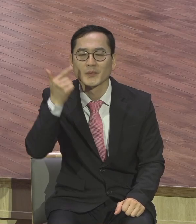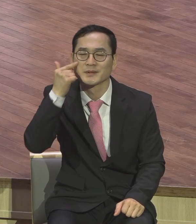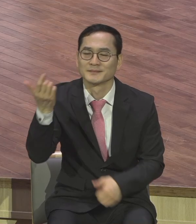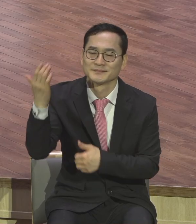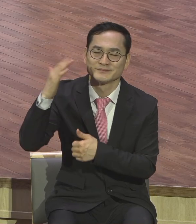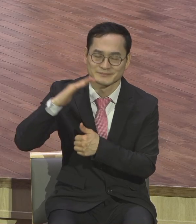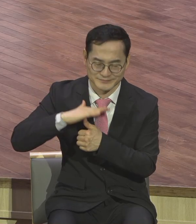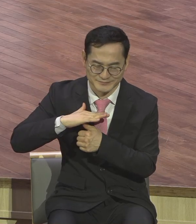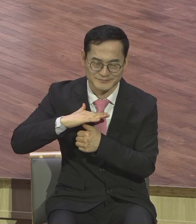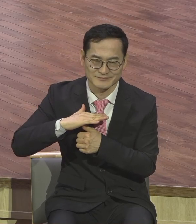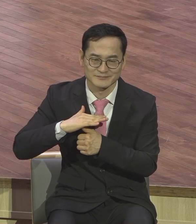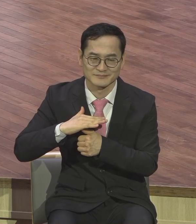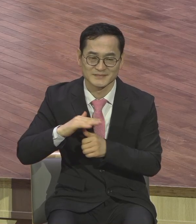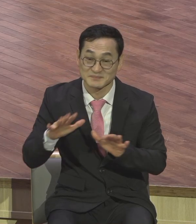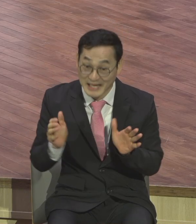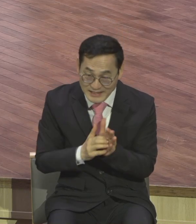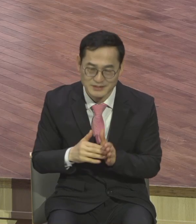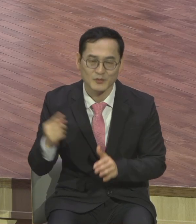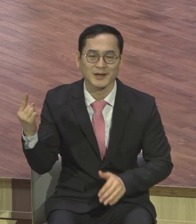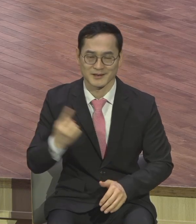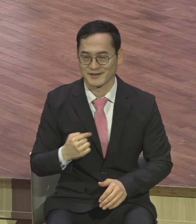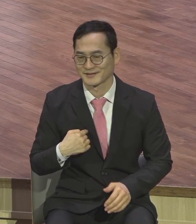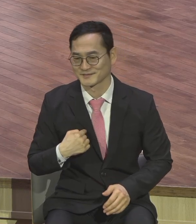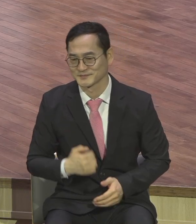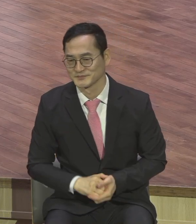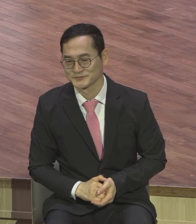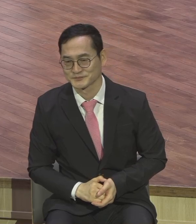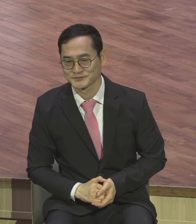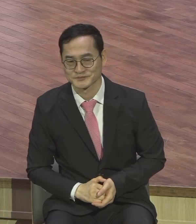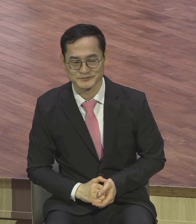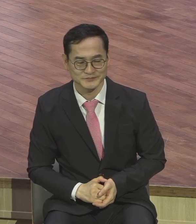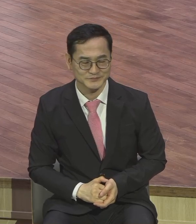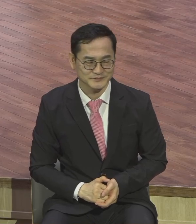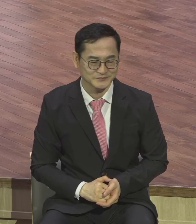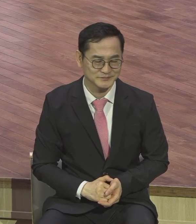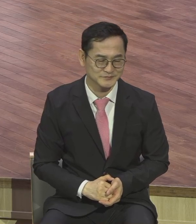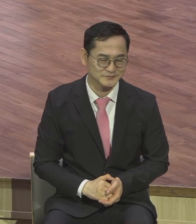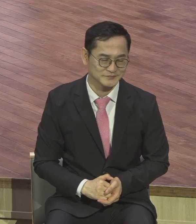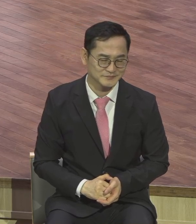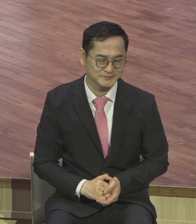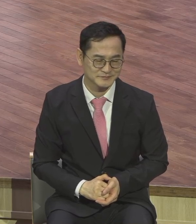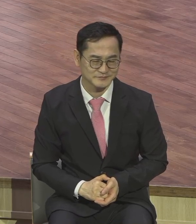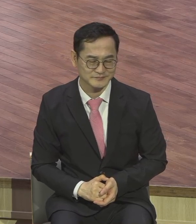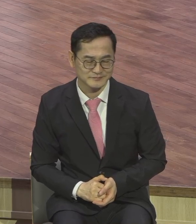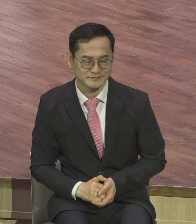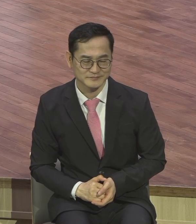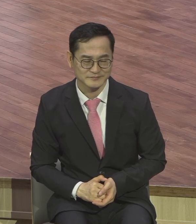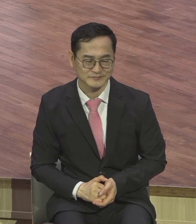사역도 마찬가지입니다 내가 영적으로 부족한 것 같아도 맡겨주면